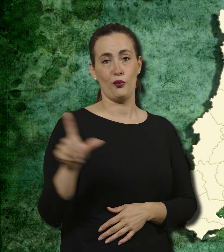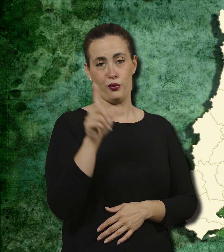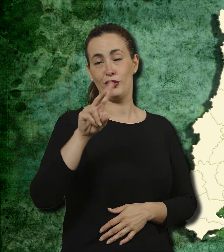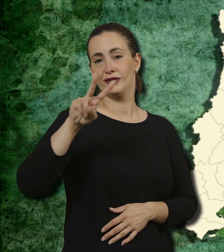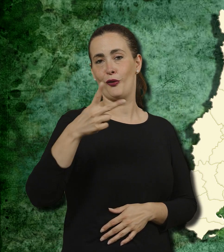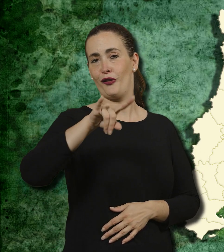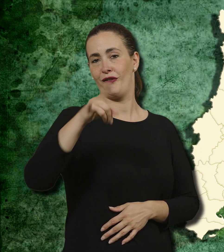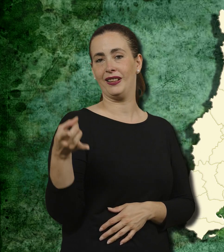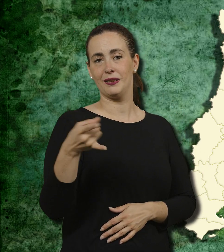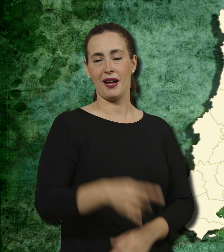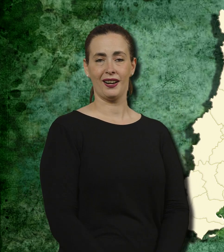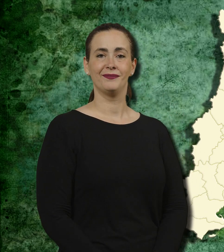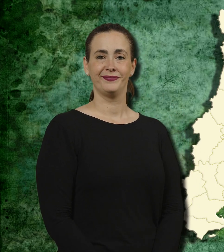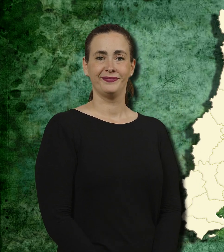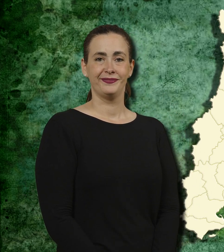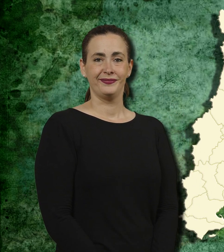segon cap de setmana de juliol Festa